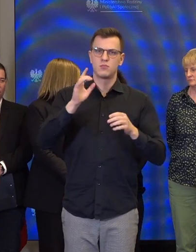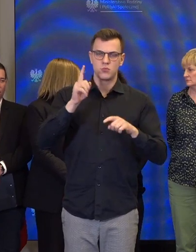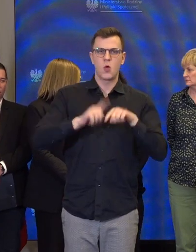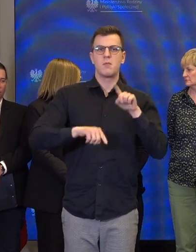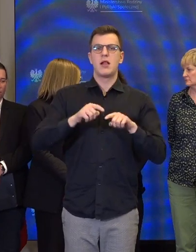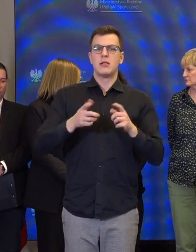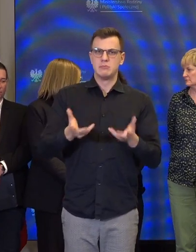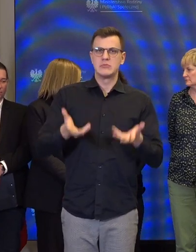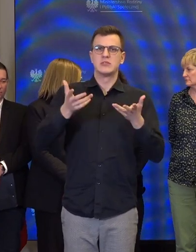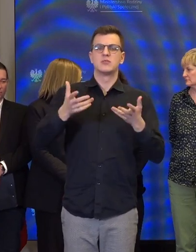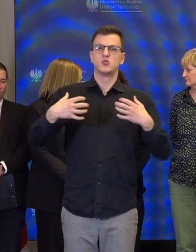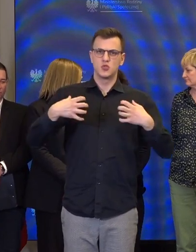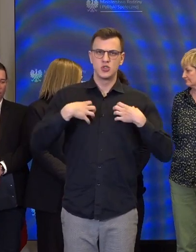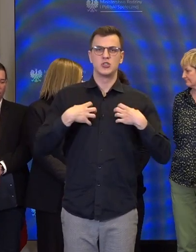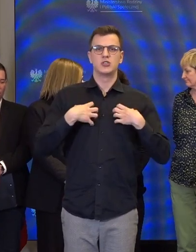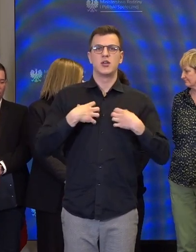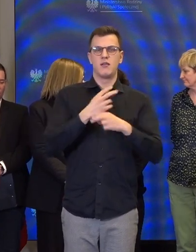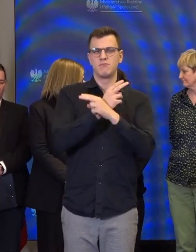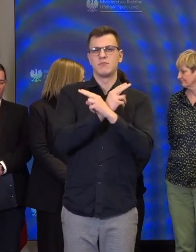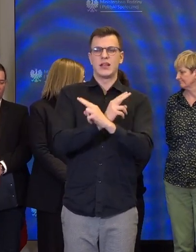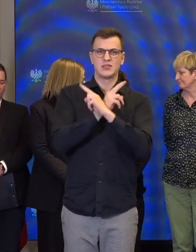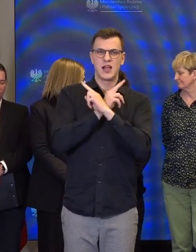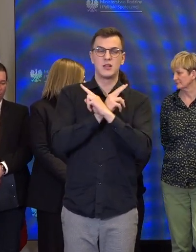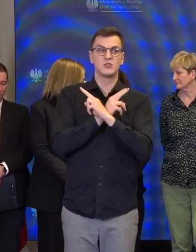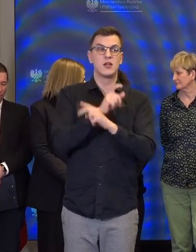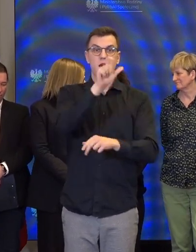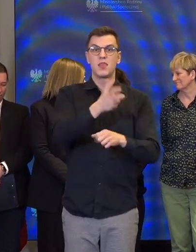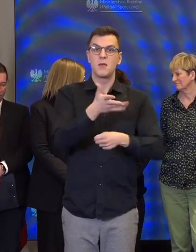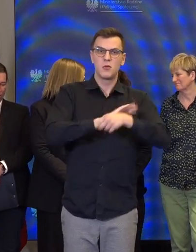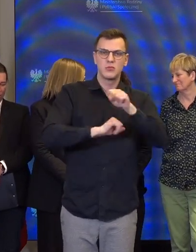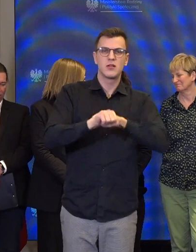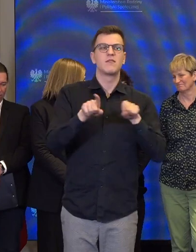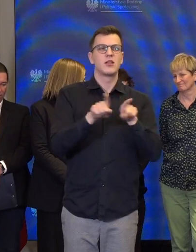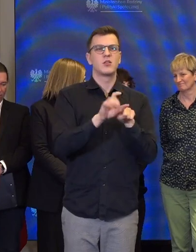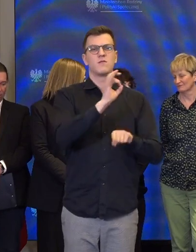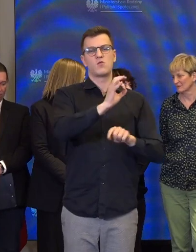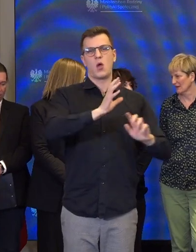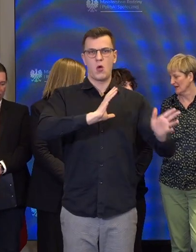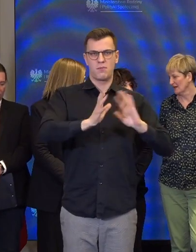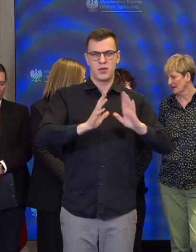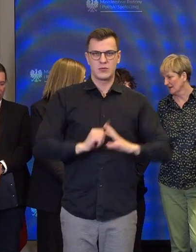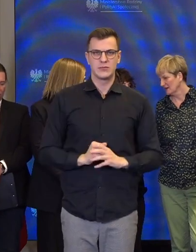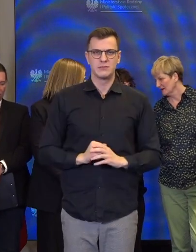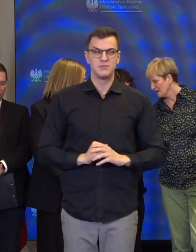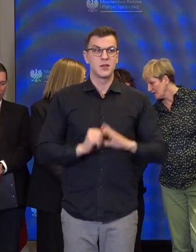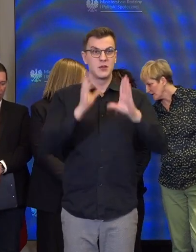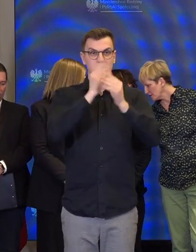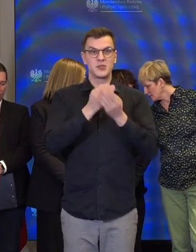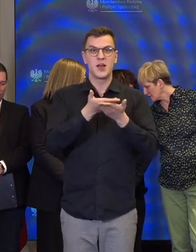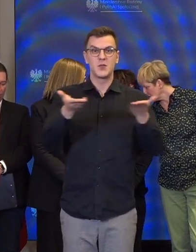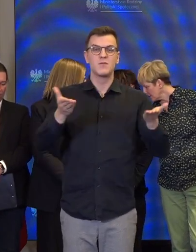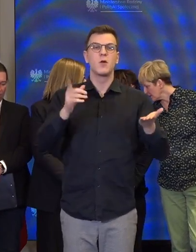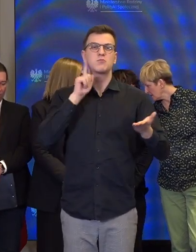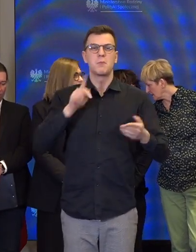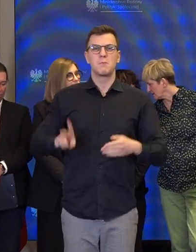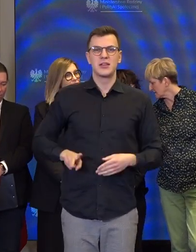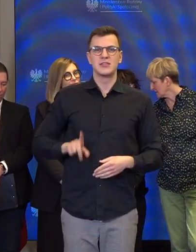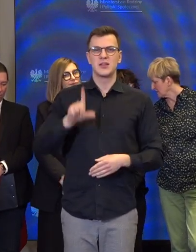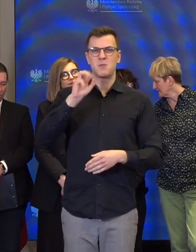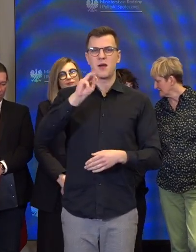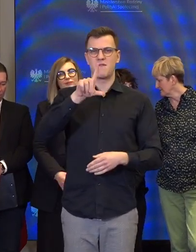osoby niepełnosprawnej, ale także opiekunów. Szanowni Państwo, myślę, że Pan Minister Paweł Wdówik